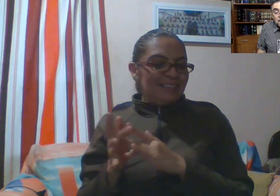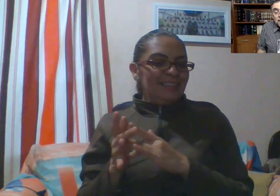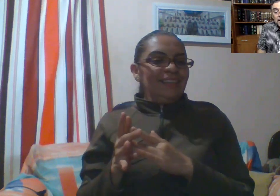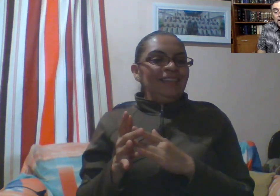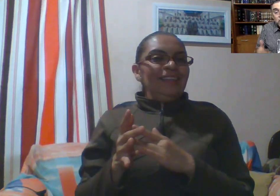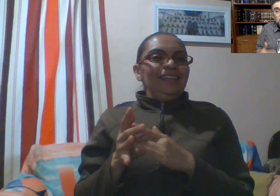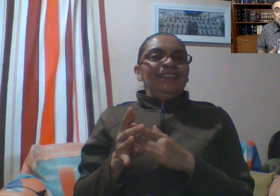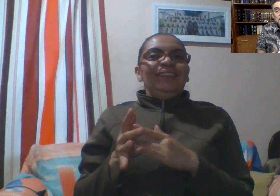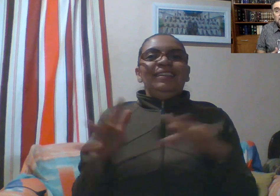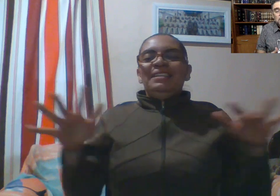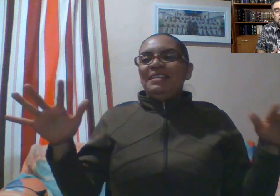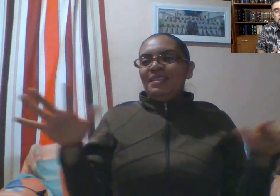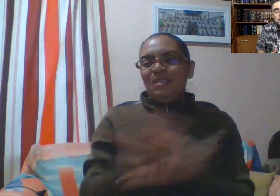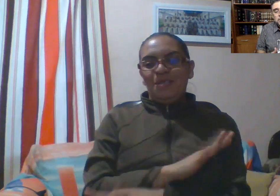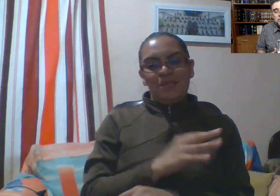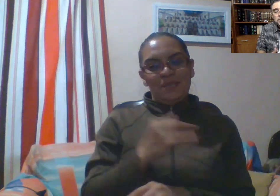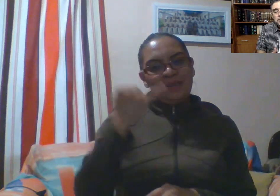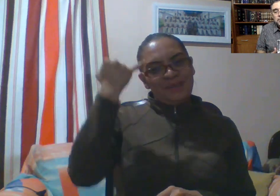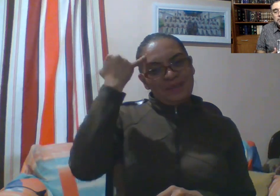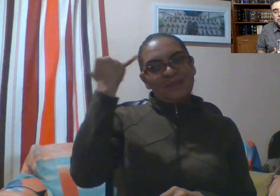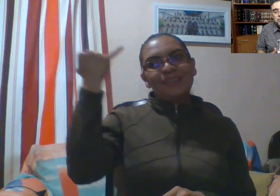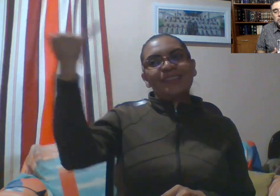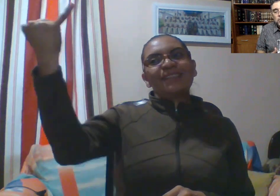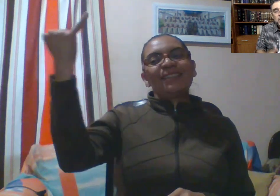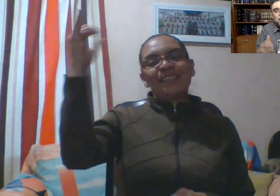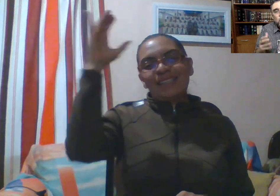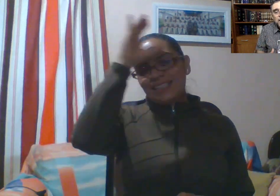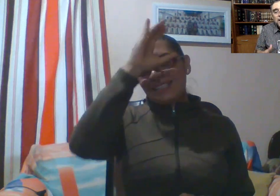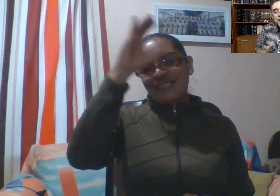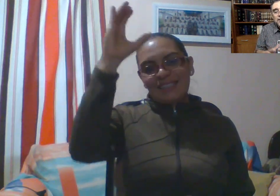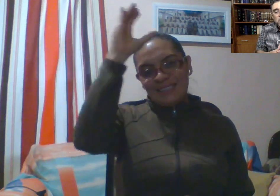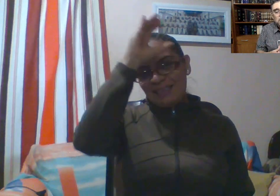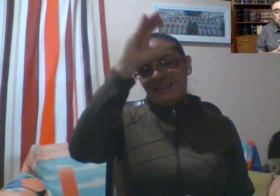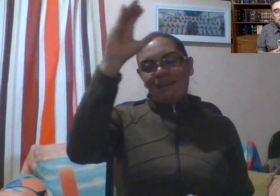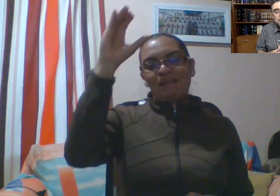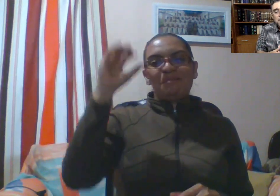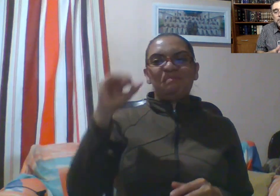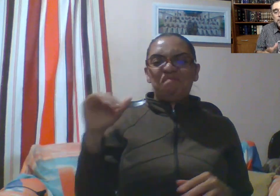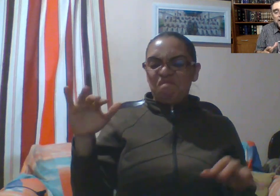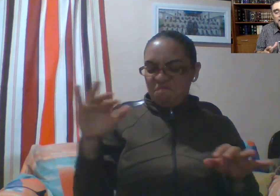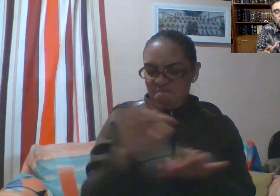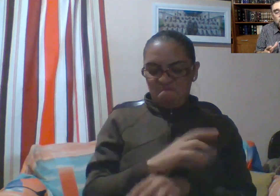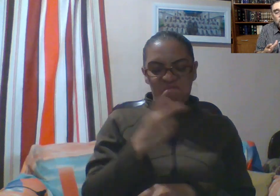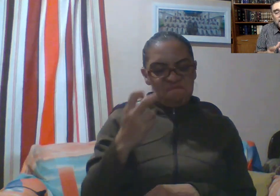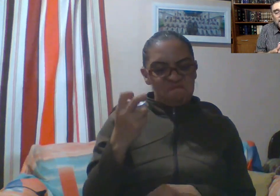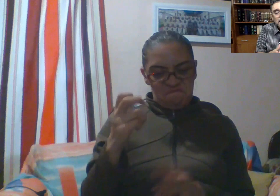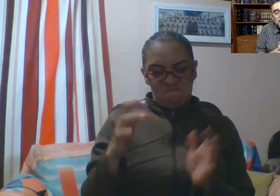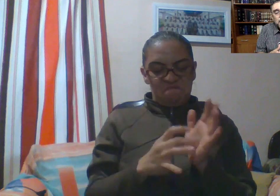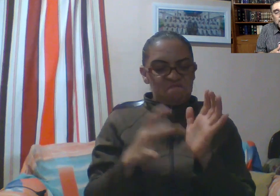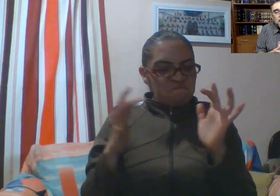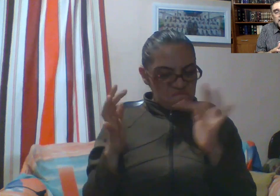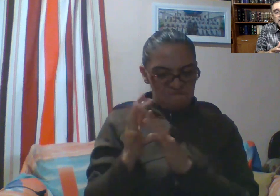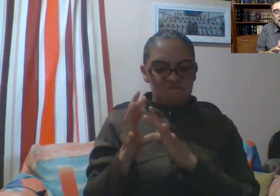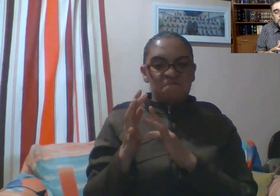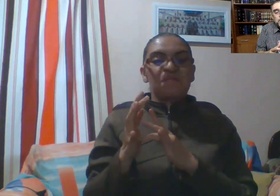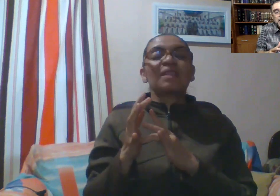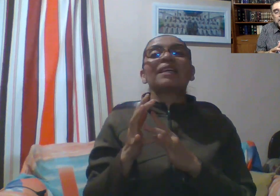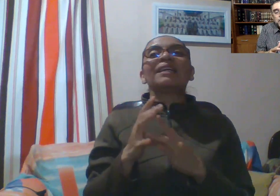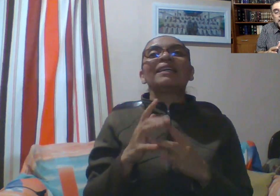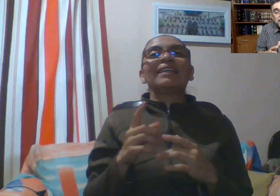Y le dio a Saqueo. Una buena razón para correr y para preparar